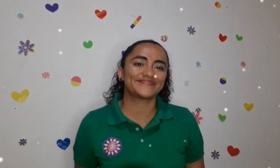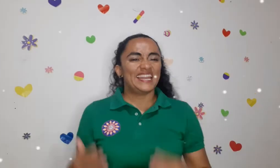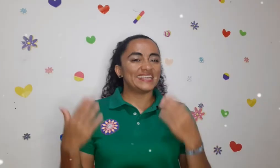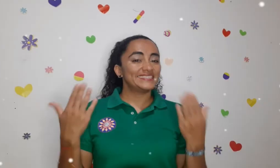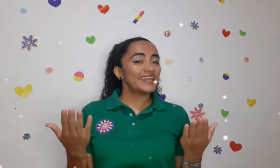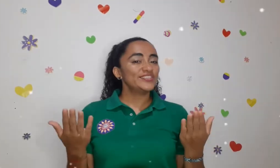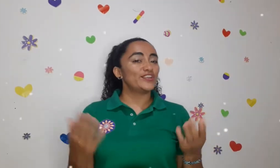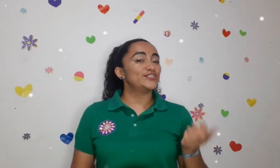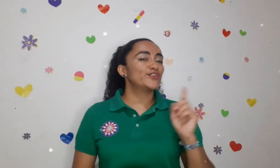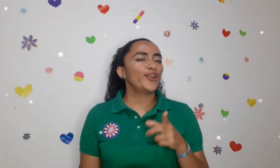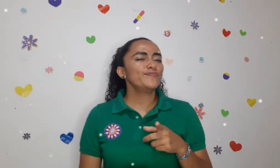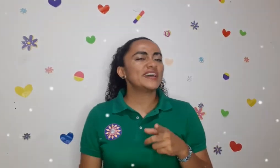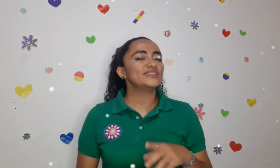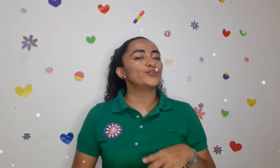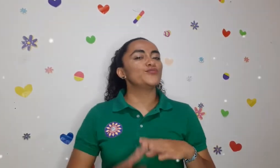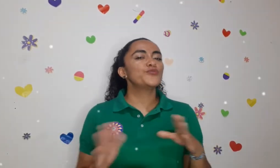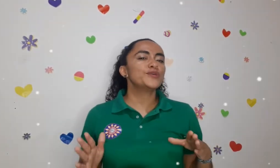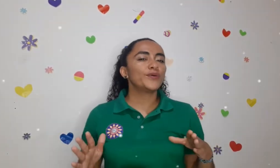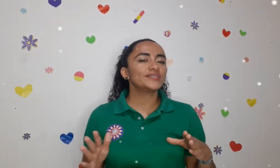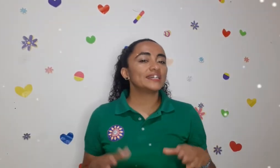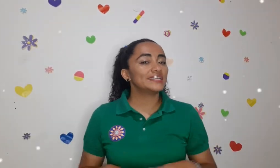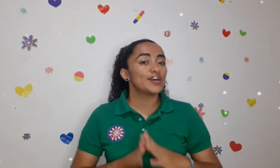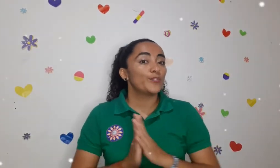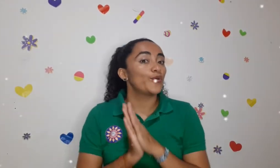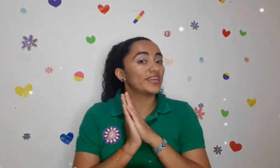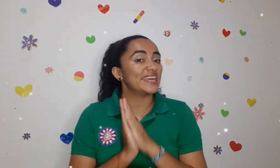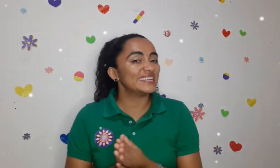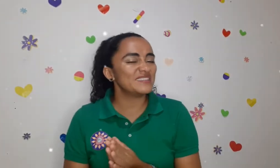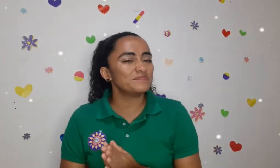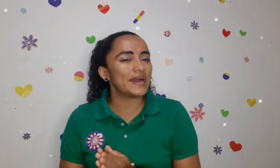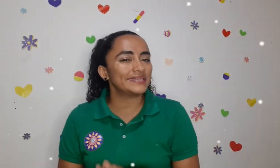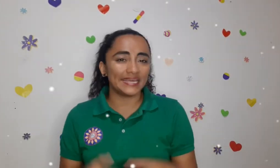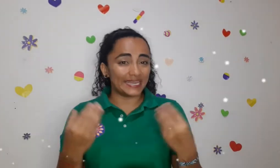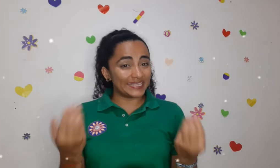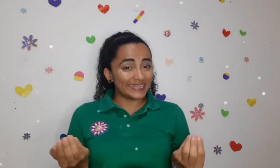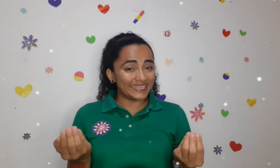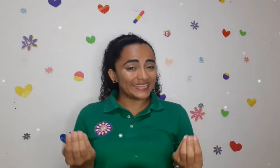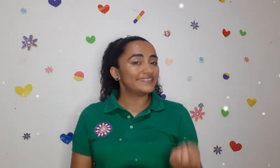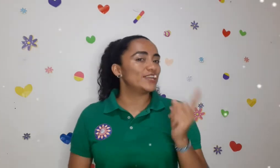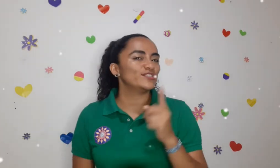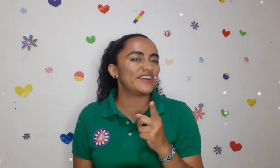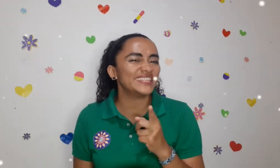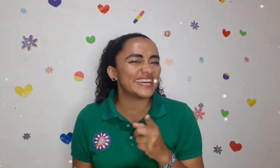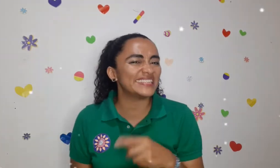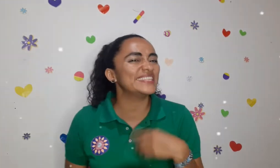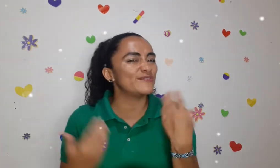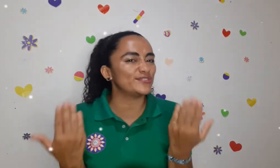Las tradiciones colombianas son muy importantes porque hacen parte de la identidad de los habitantes de nuestro